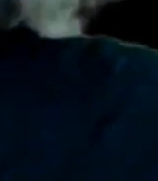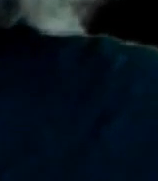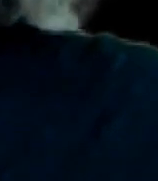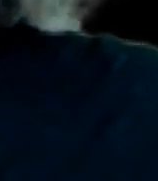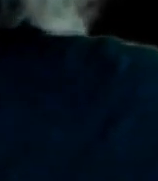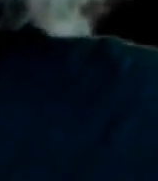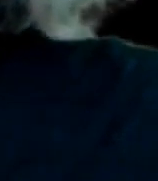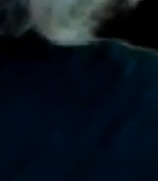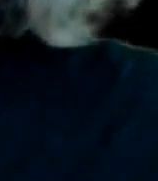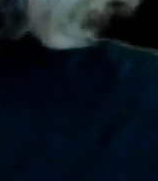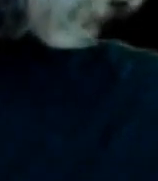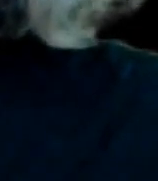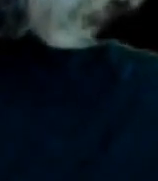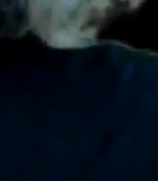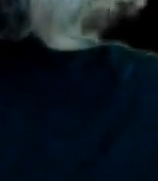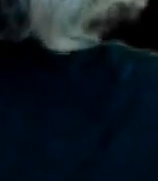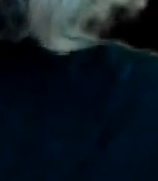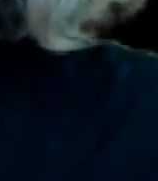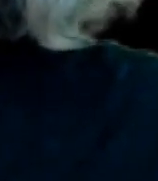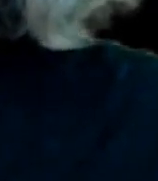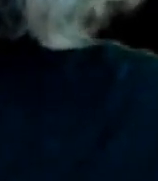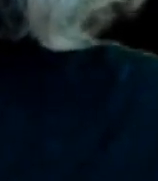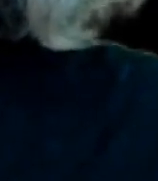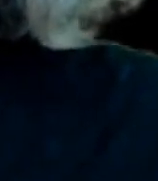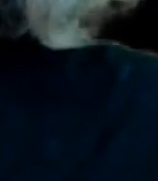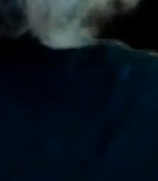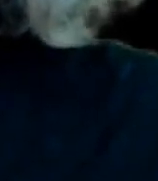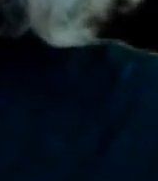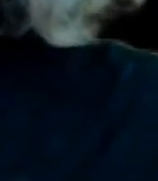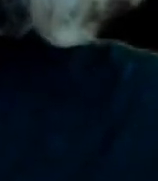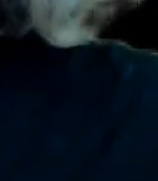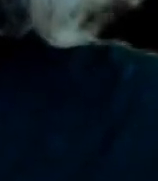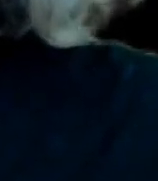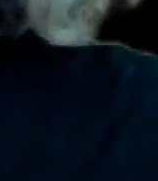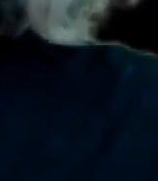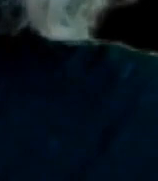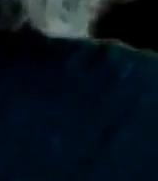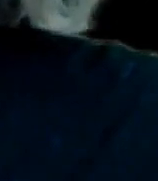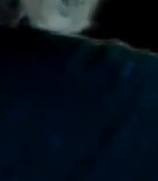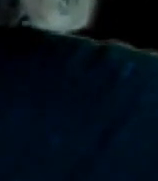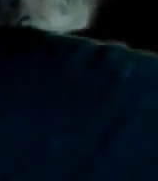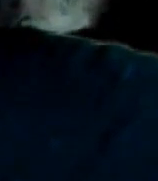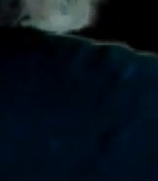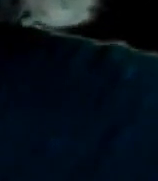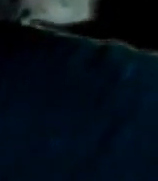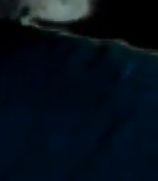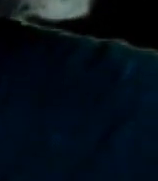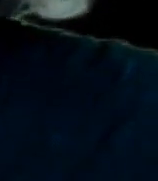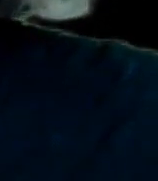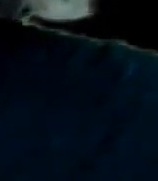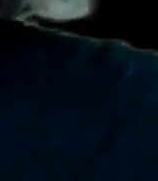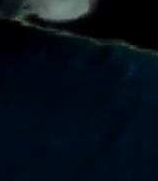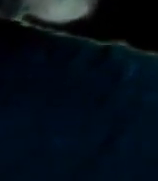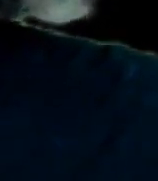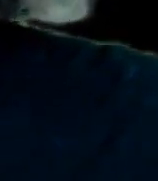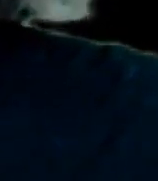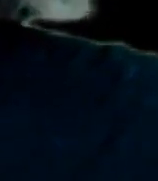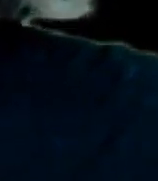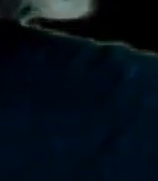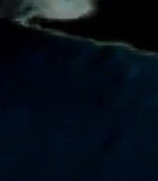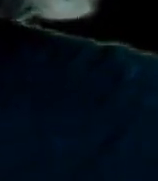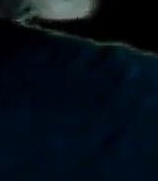Y he tenido muchísima aceptación por parte de la audiencia No solamente de la audiencia de mi canal